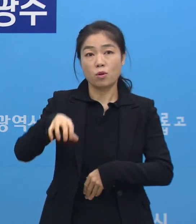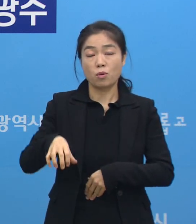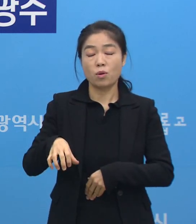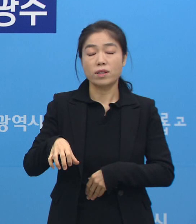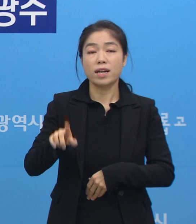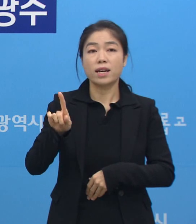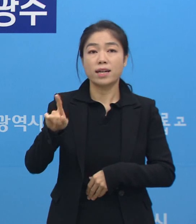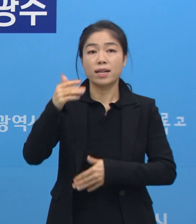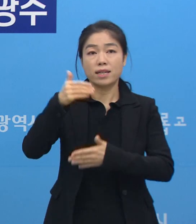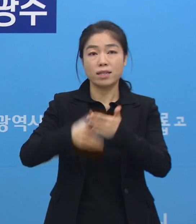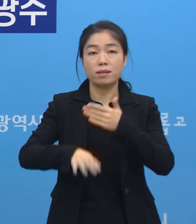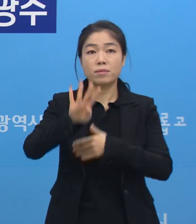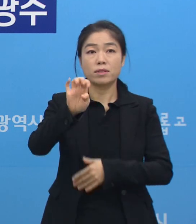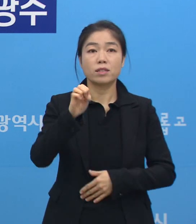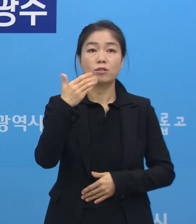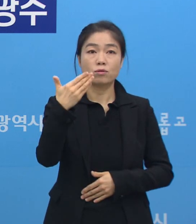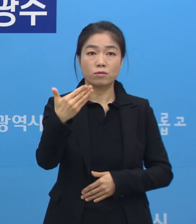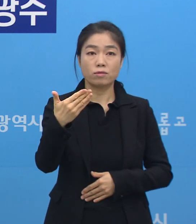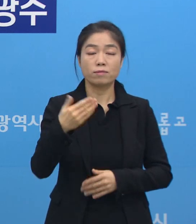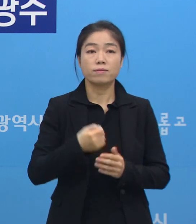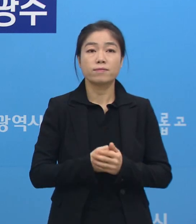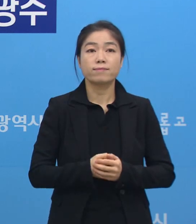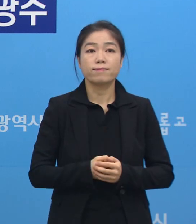1명으로 잔여병상 49병상입니다.